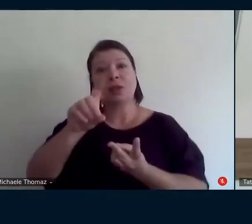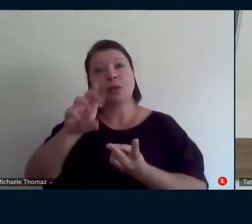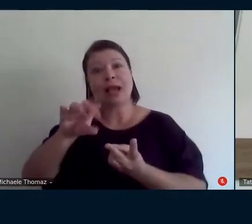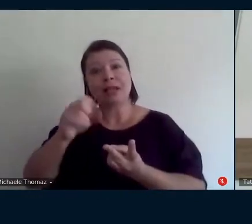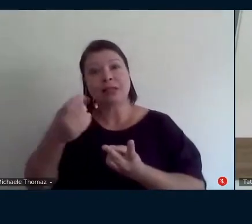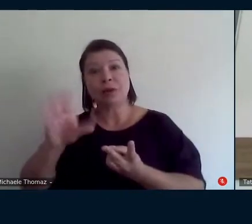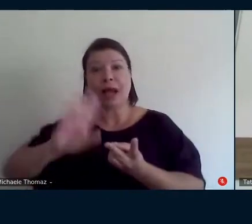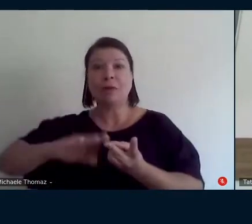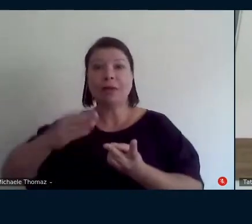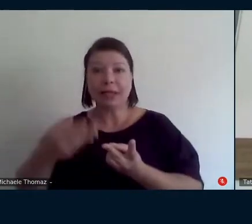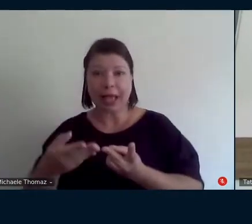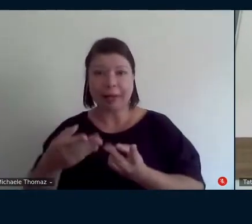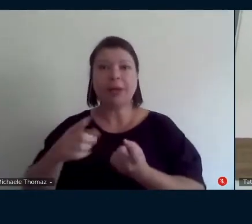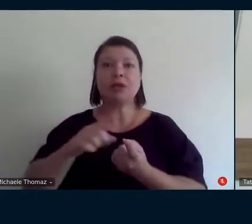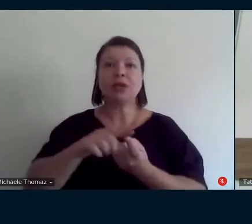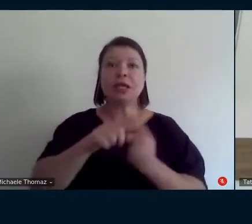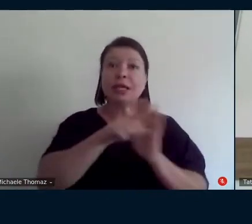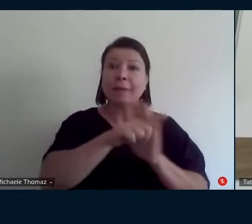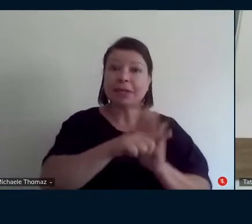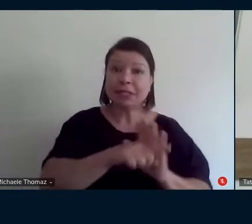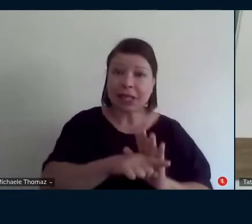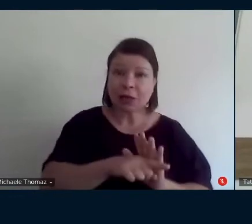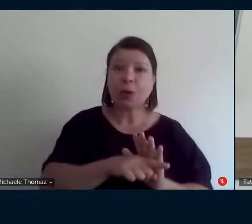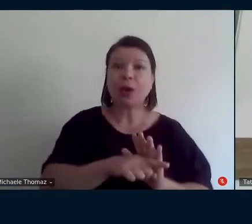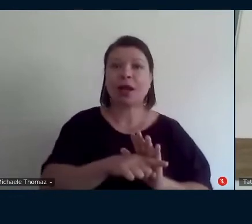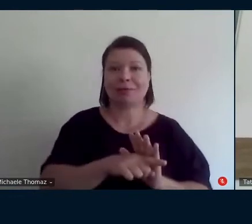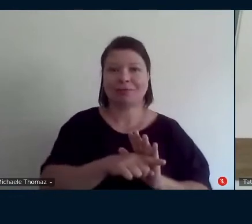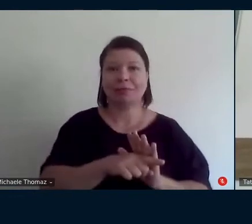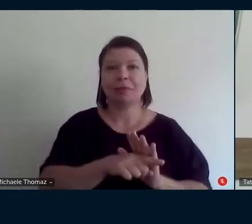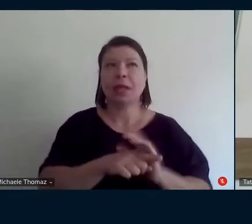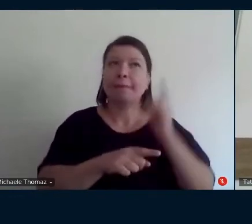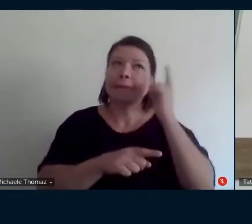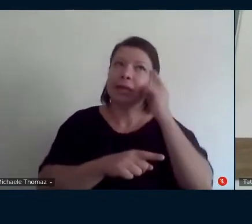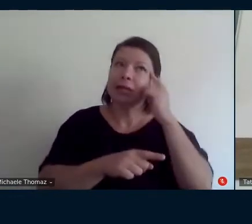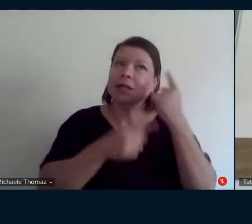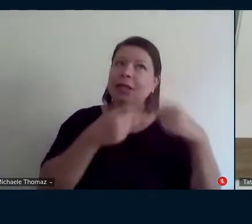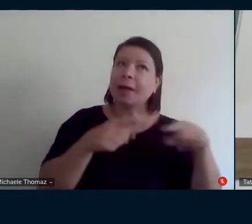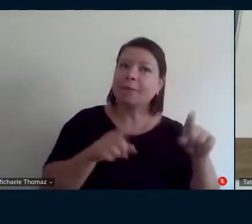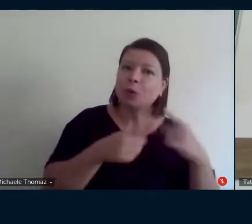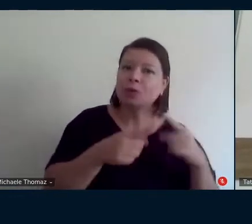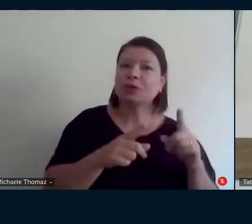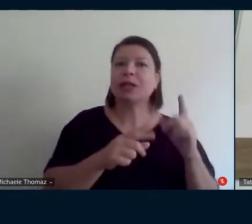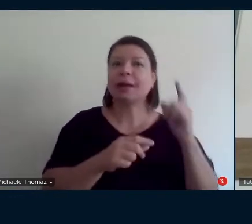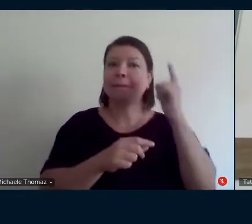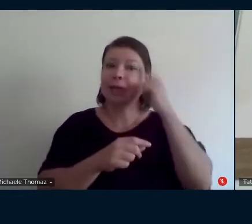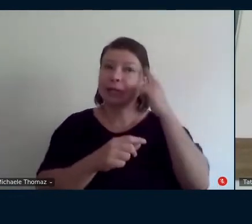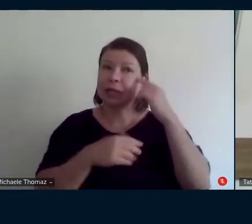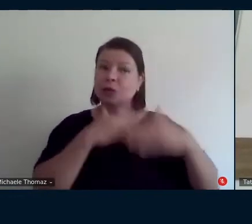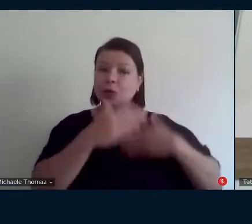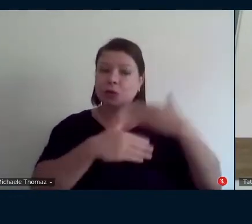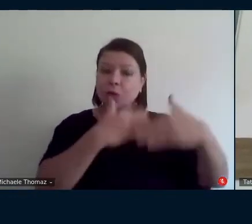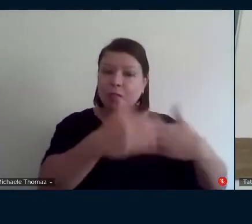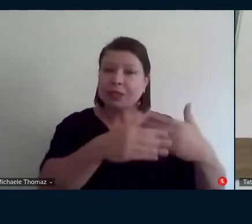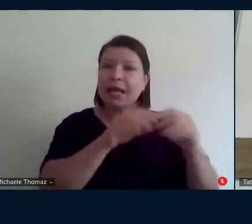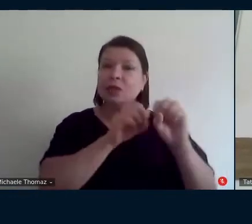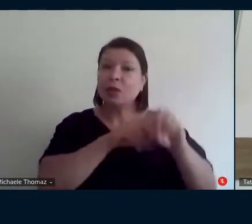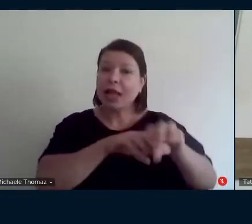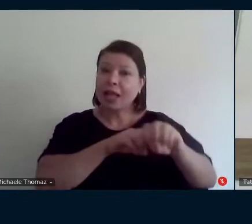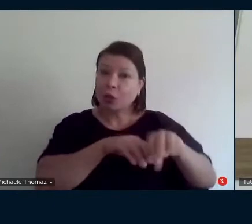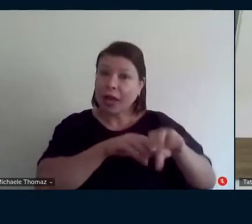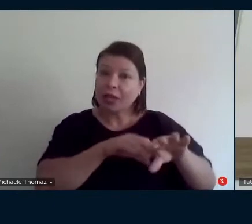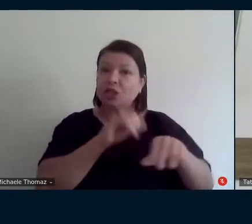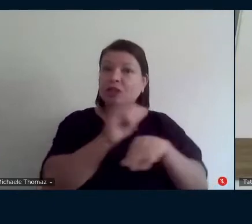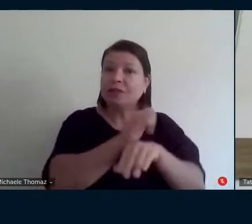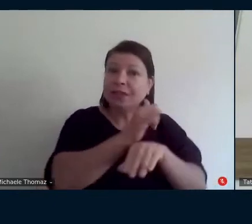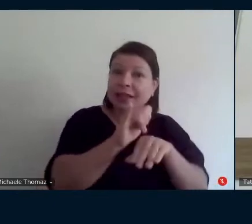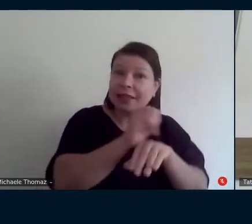intérprete junto ali pensando a musicalidade e os processos educativos então claro essa era a tua intenção e é